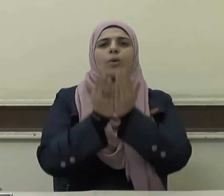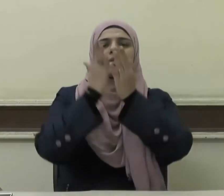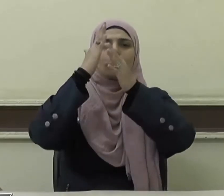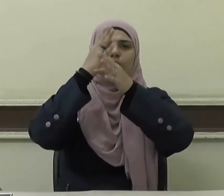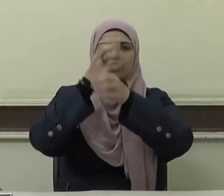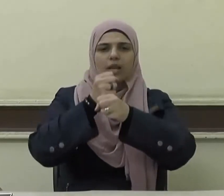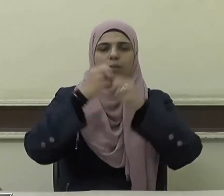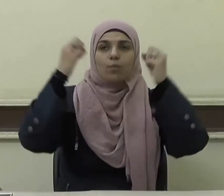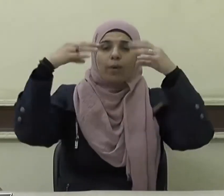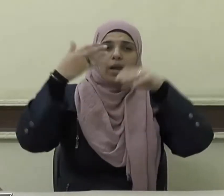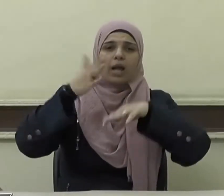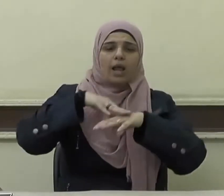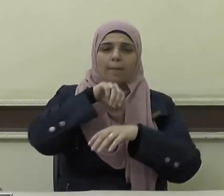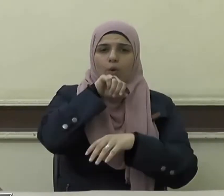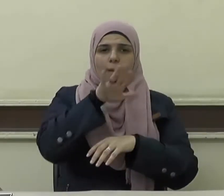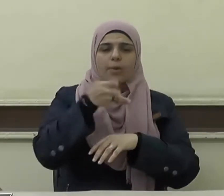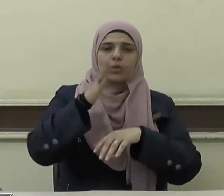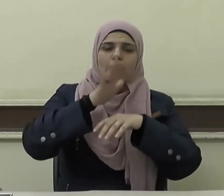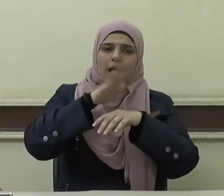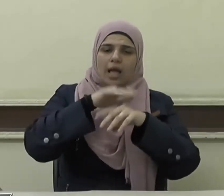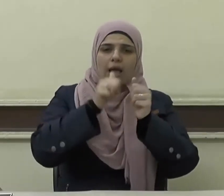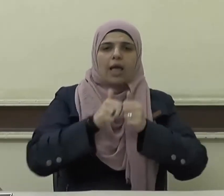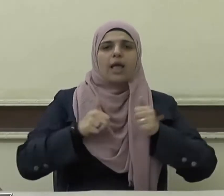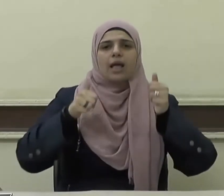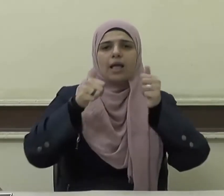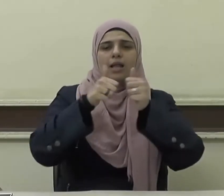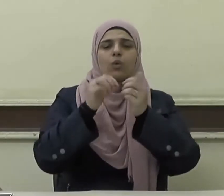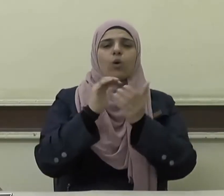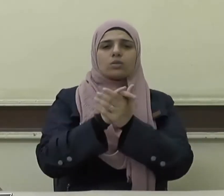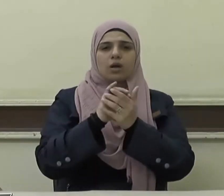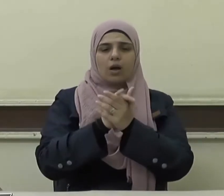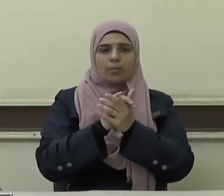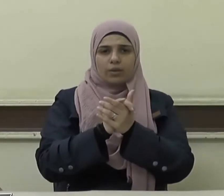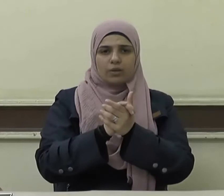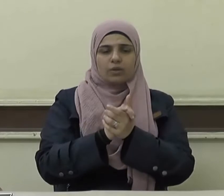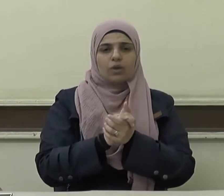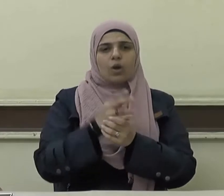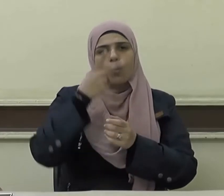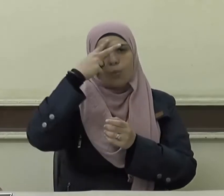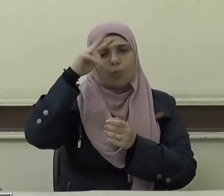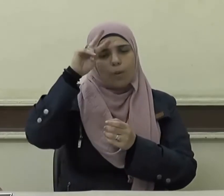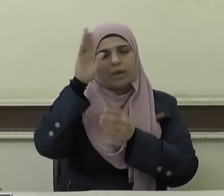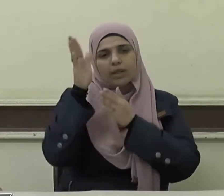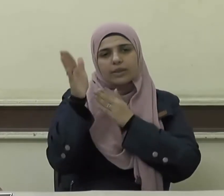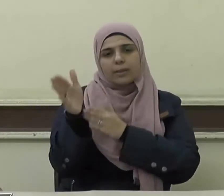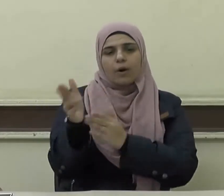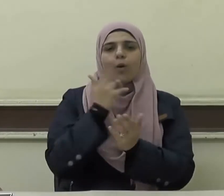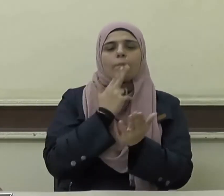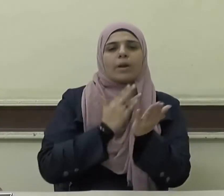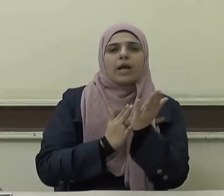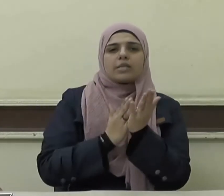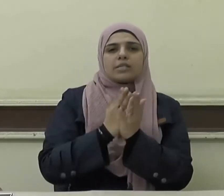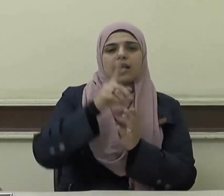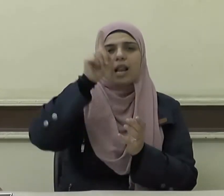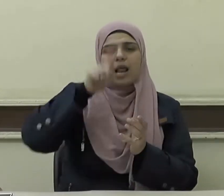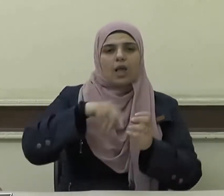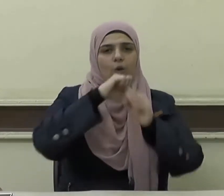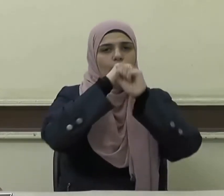اللهم صلِّ وسلِّم وبارِك عليه وعلى آله وصحبه ومن تبعهم بإحسانٍ إلى